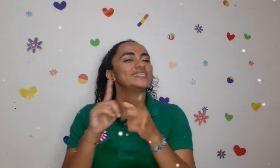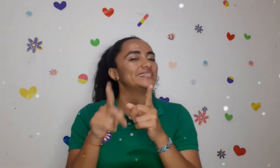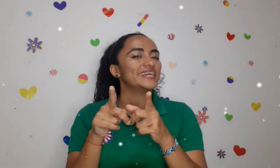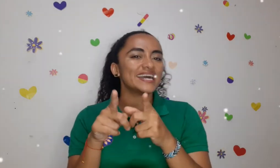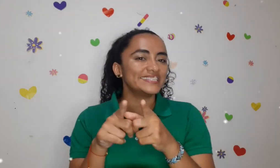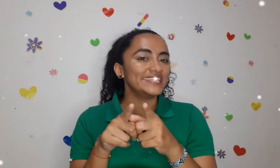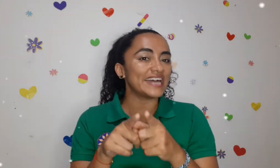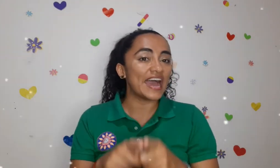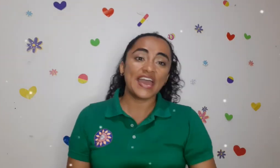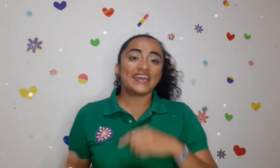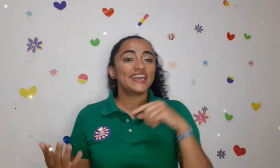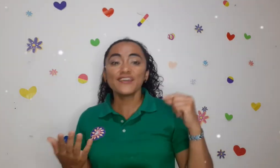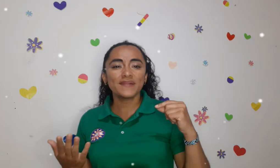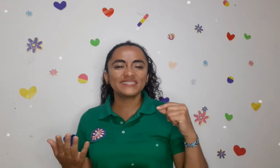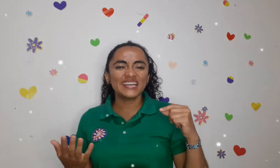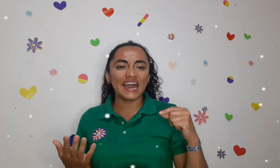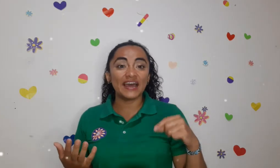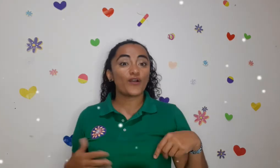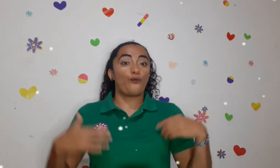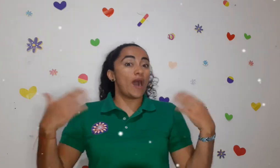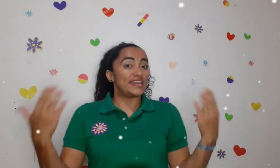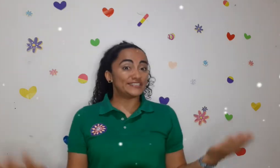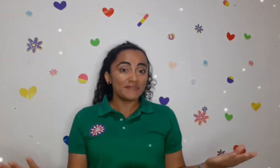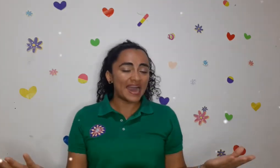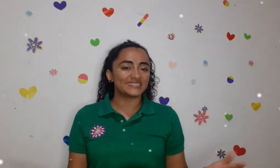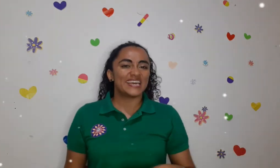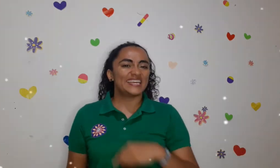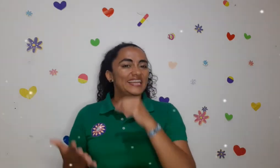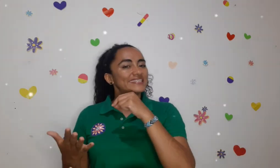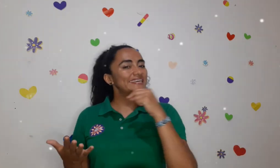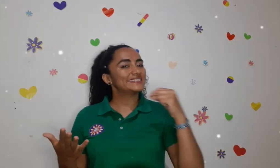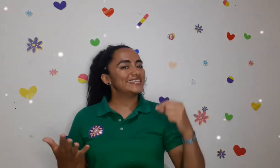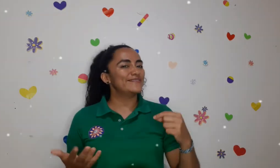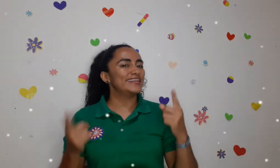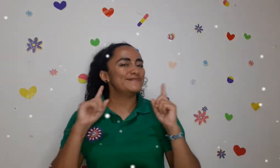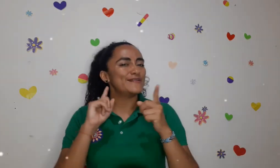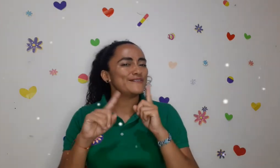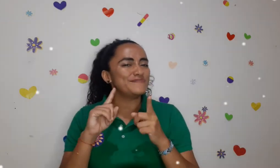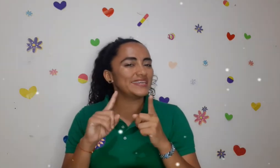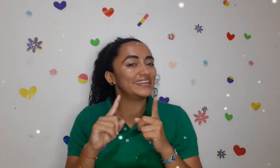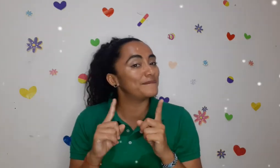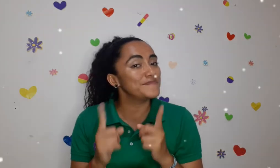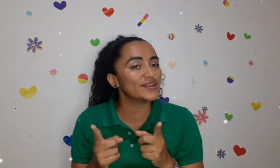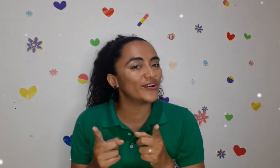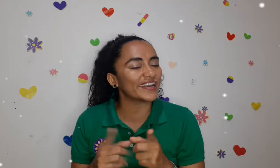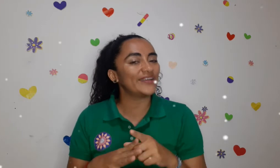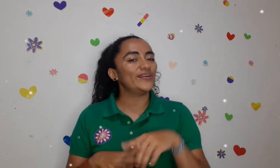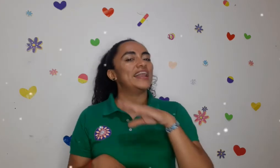allí en casita investigaran cuáles más. Que las escriban y me lo envíen a mi correo, la